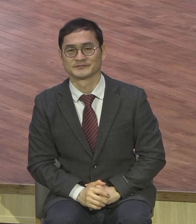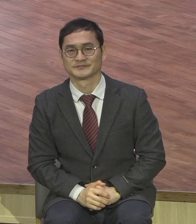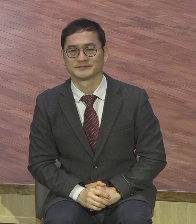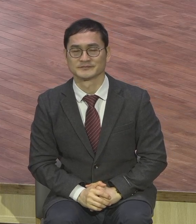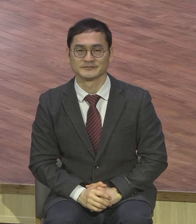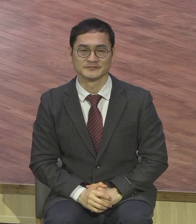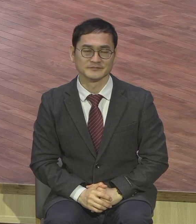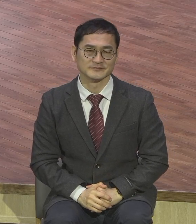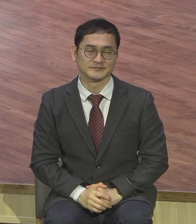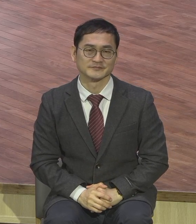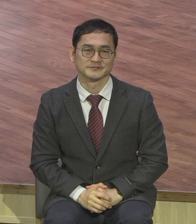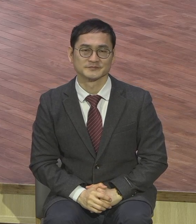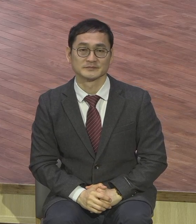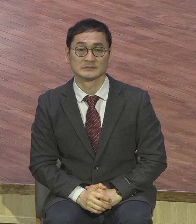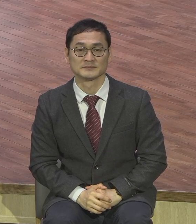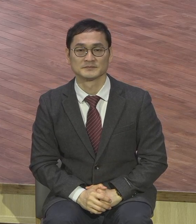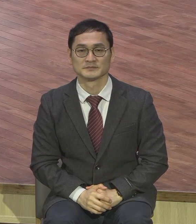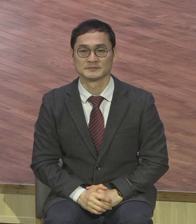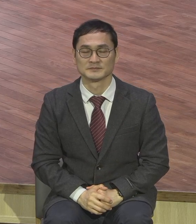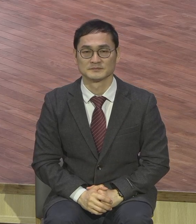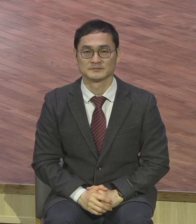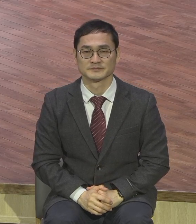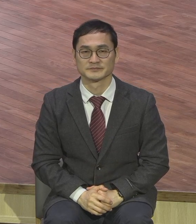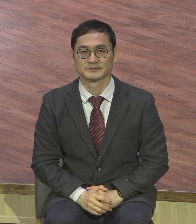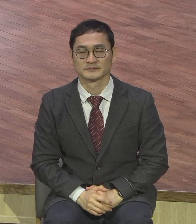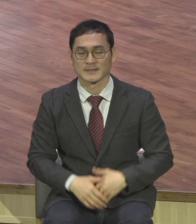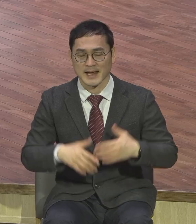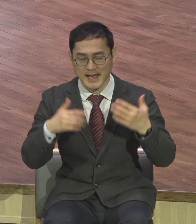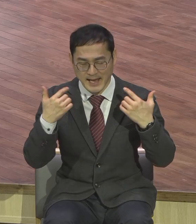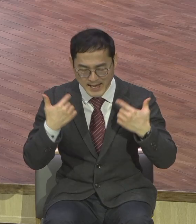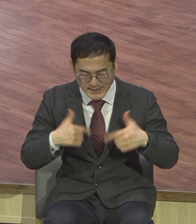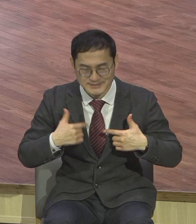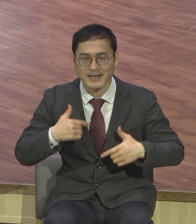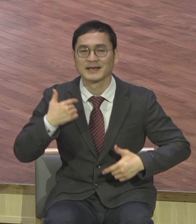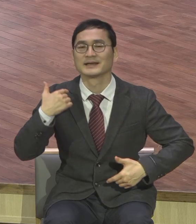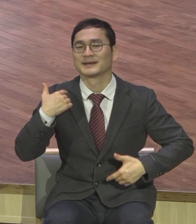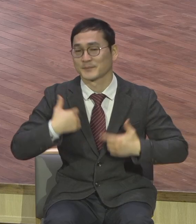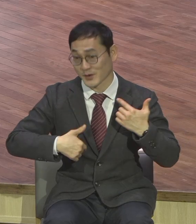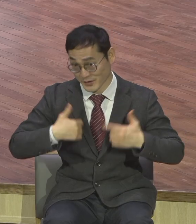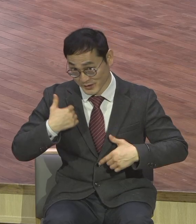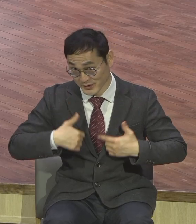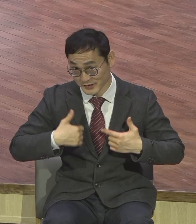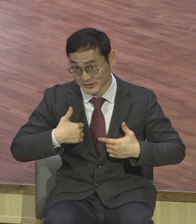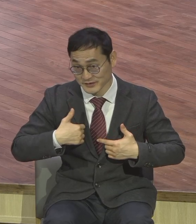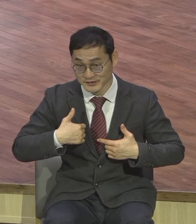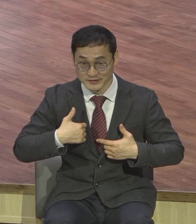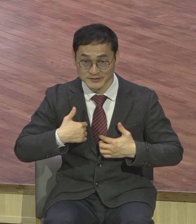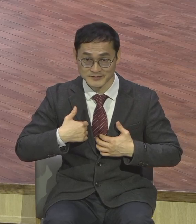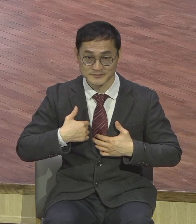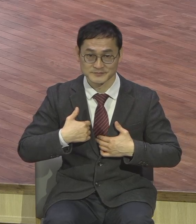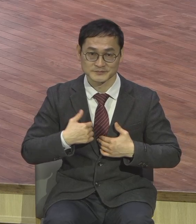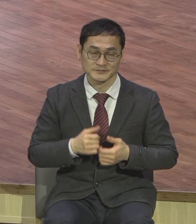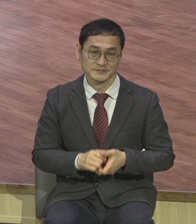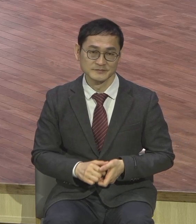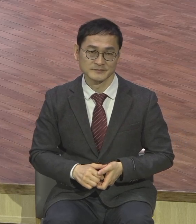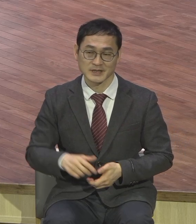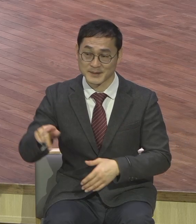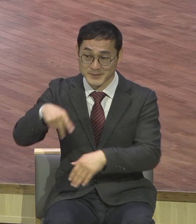사람을 말해요 그래서 항상 기뻐하고 조금 전에 우리 팔라본에 매주 문자가 옵니다